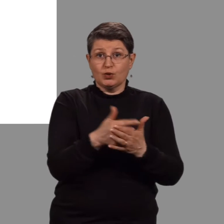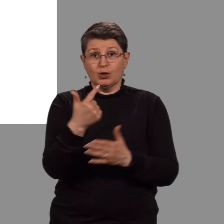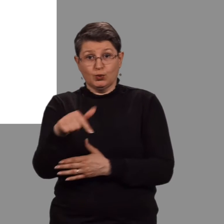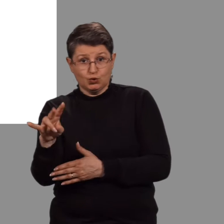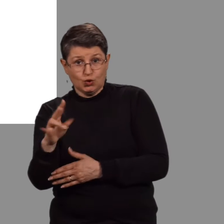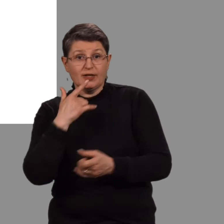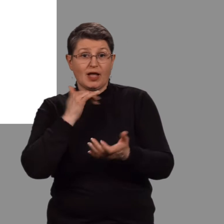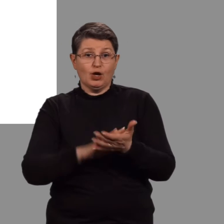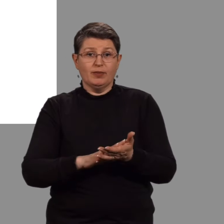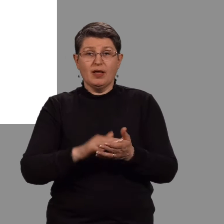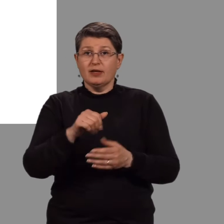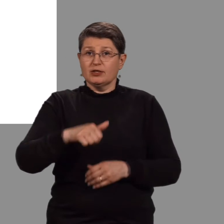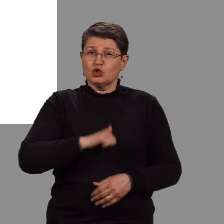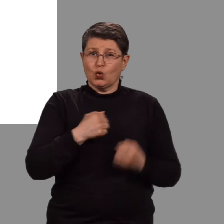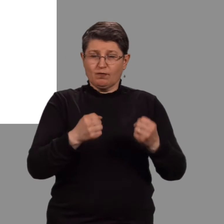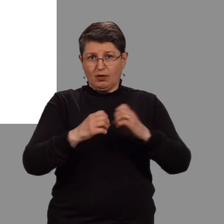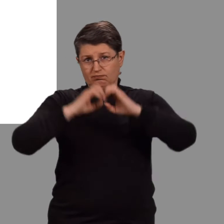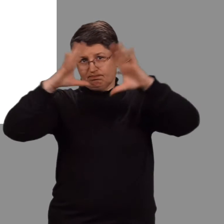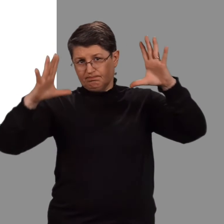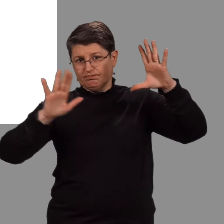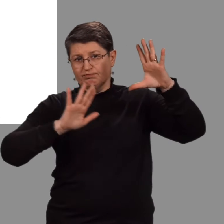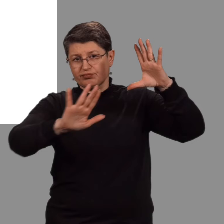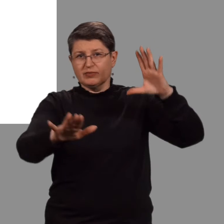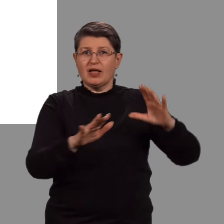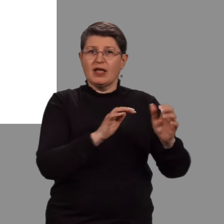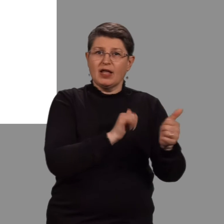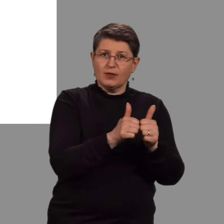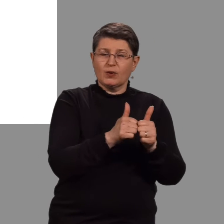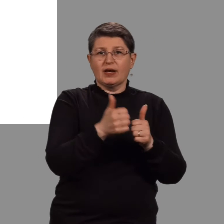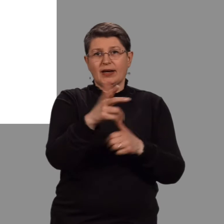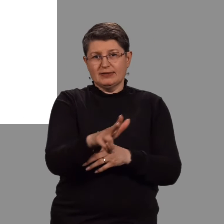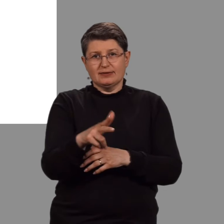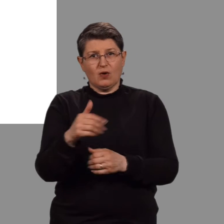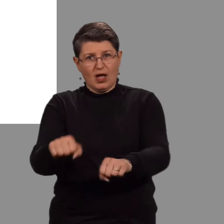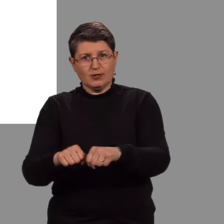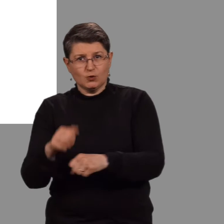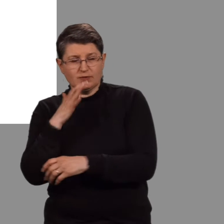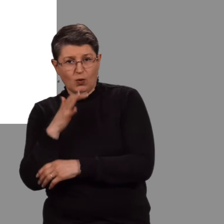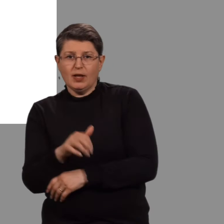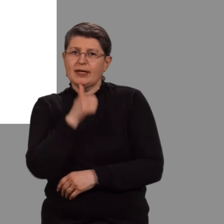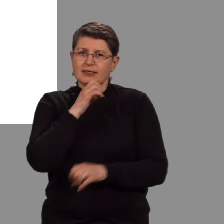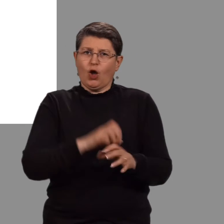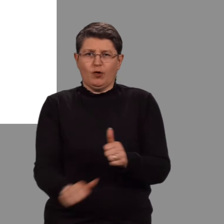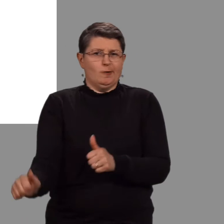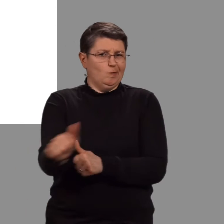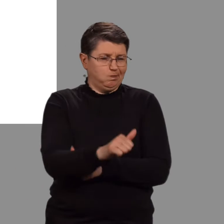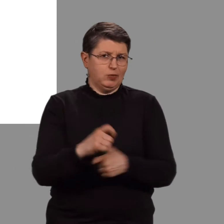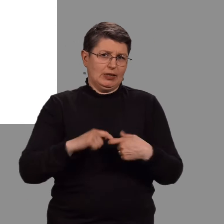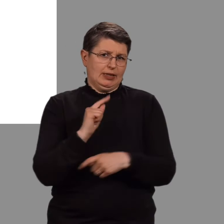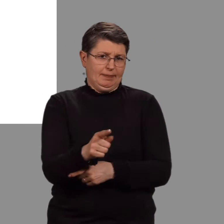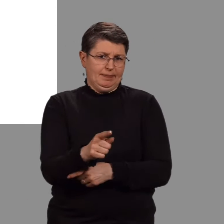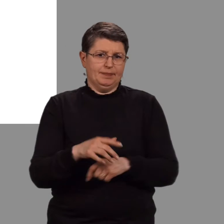framtíðar sín stjórnvalda fyrir málaflokk listamenningar og íþróta æskulismála er að Ísland skipi sér í fremstu röð á þessum sviðum.